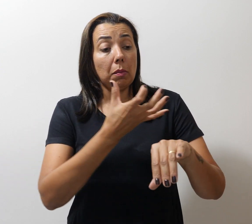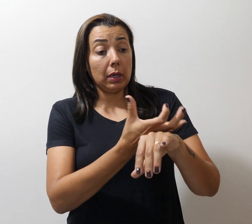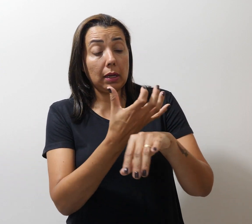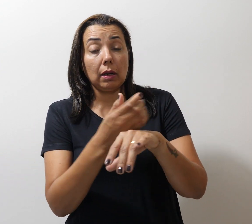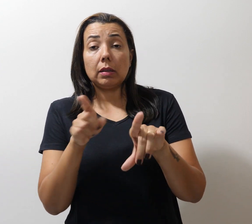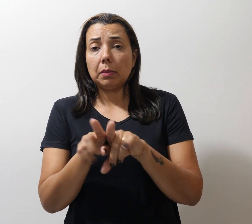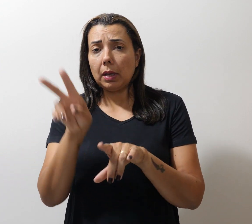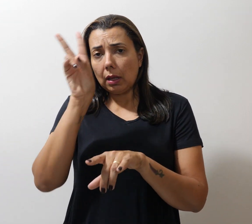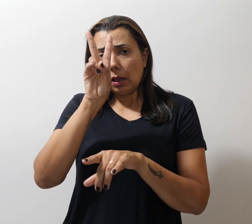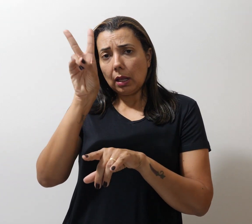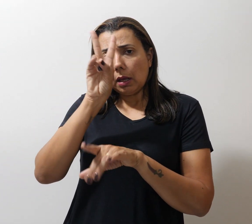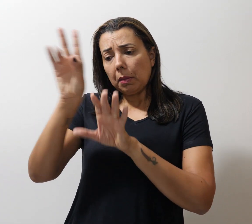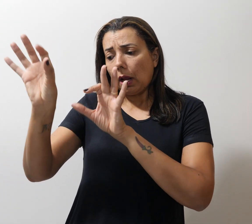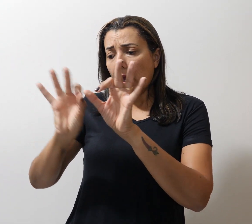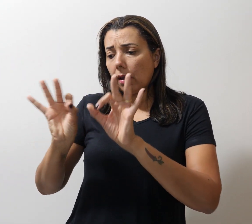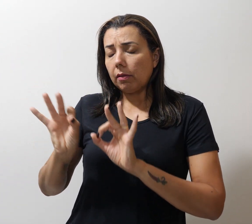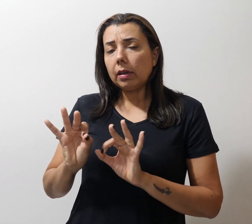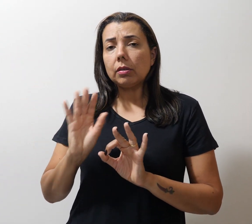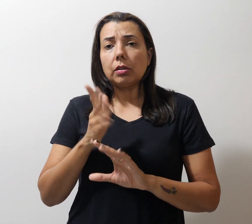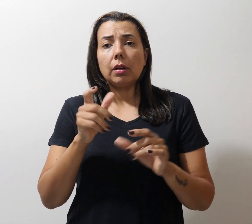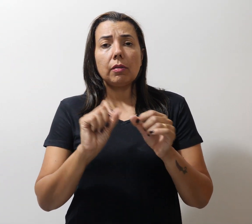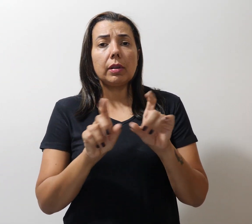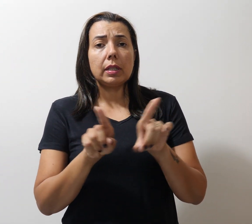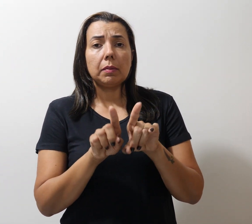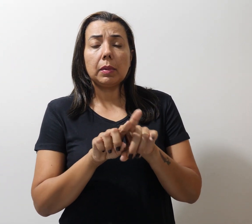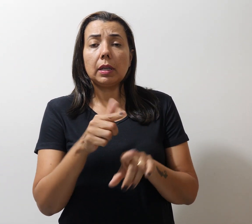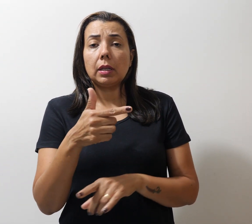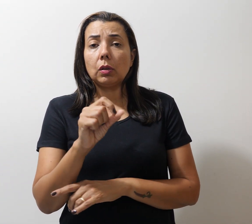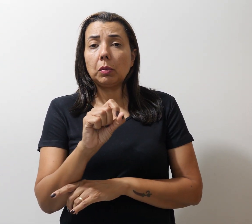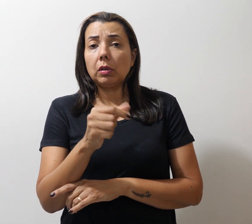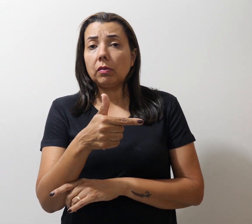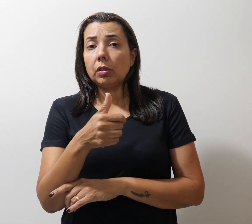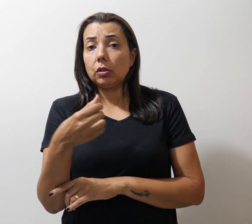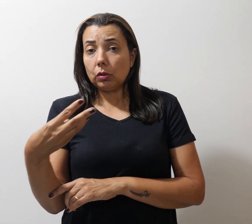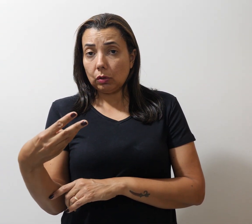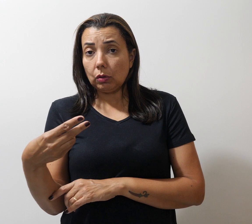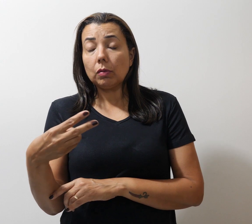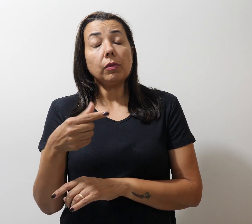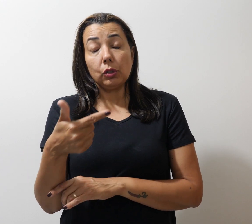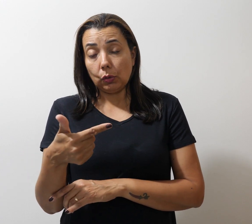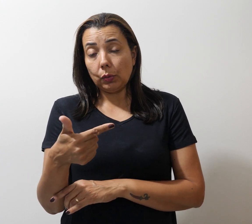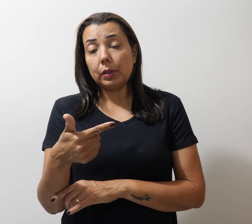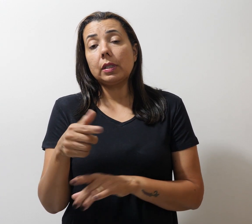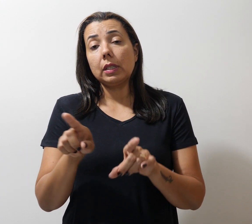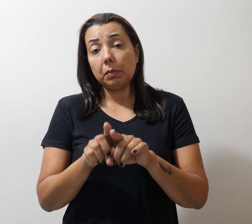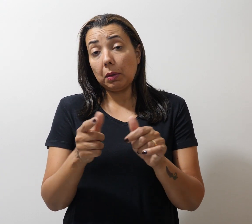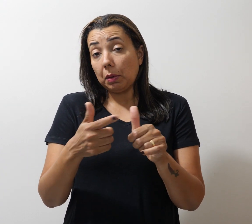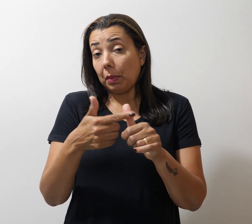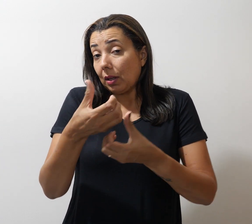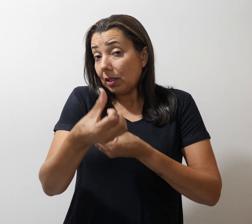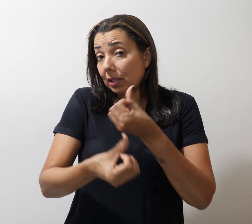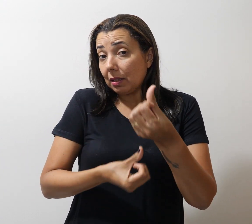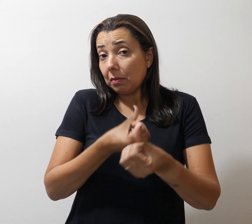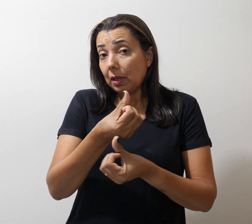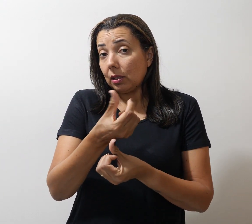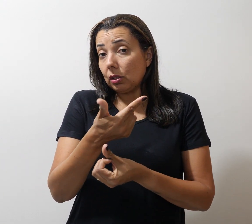lembra eventos realizados em 2022 e no primeiro semestre de 2023,